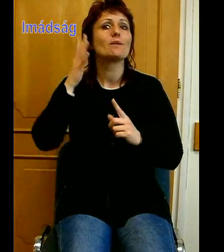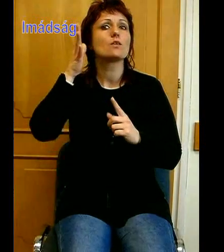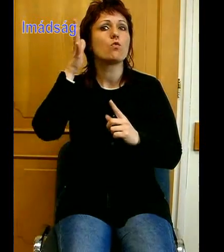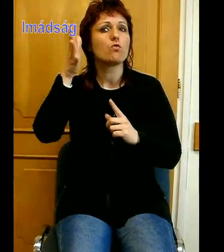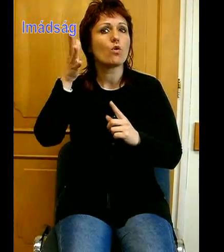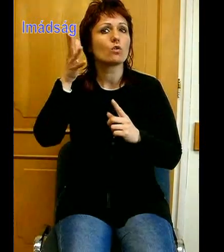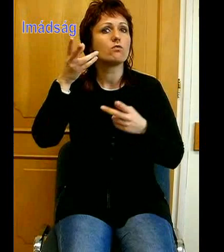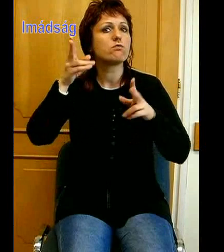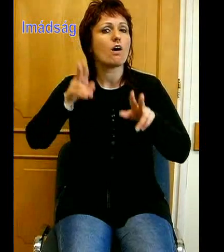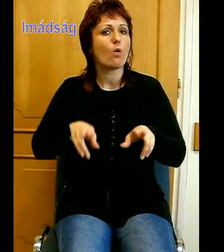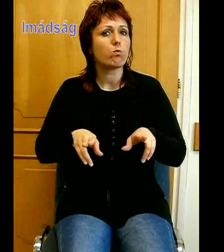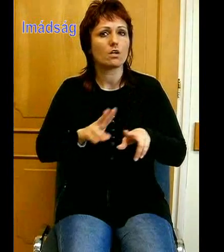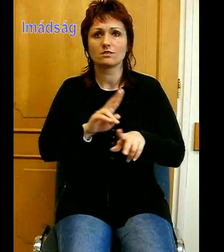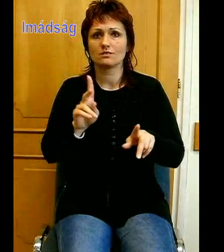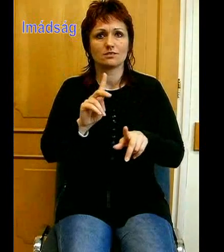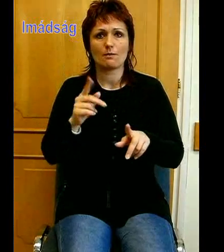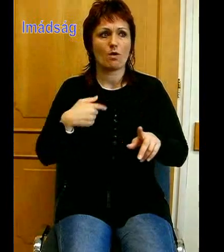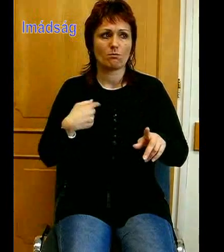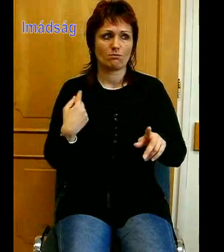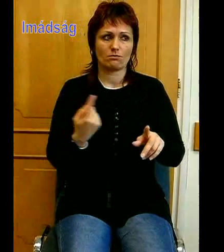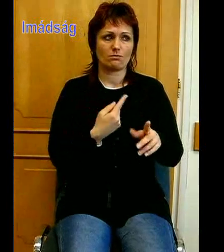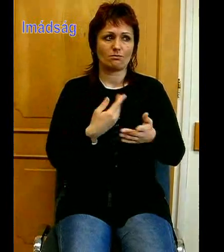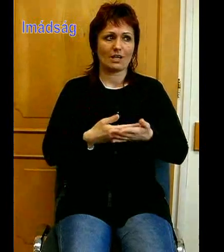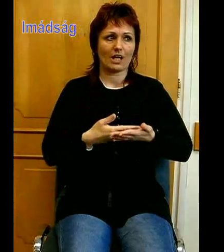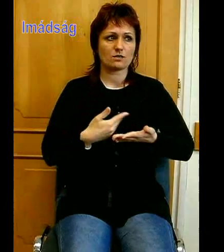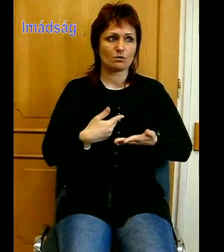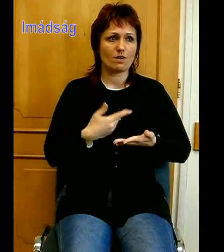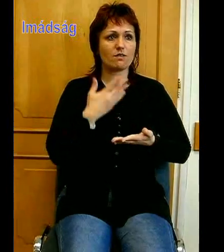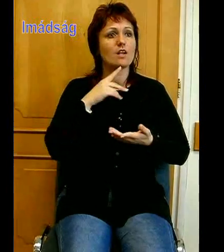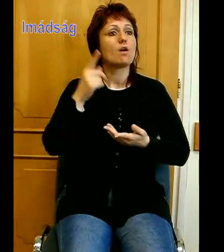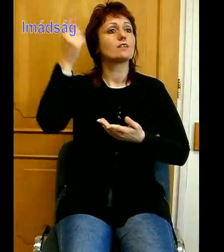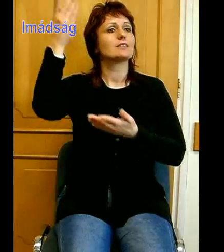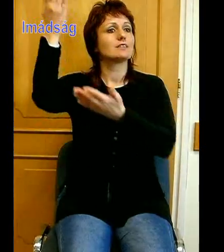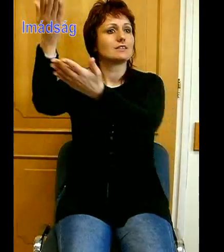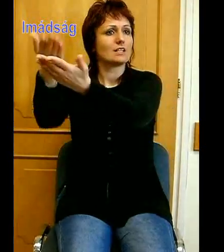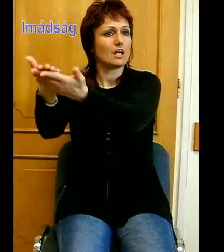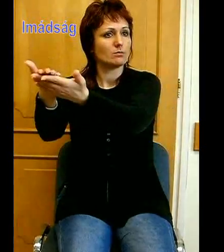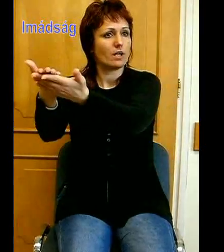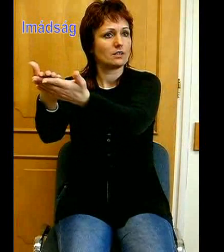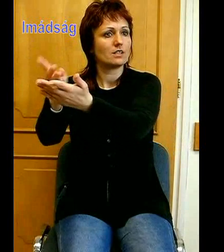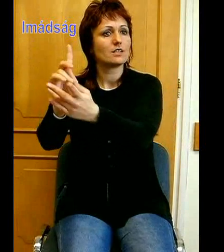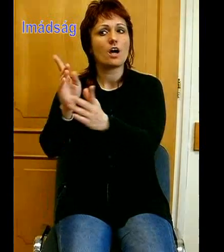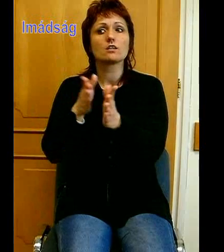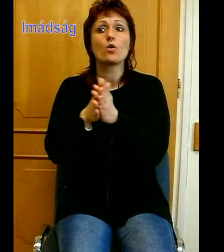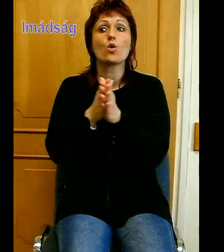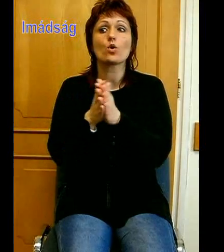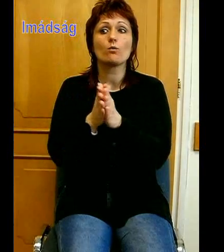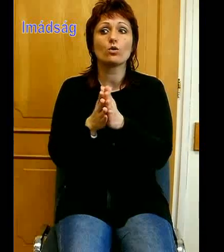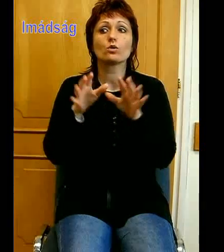kezünkben van, hanem a Ti érben. De ad azt az ölvöt, hogy megtegyük azokat a részfeladatokat,